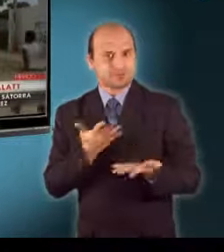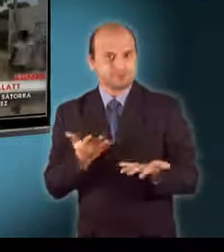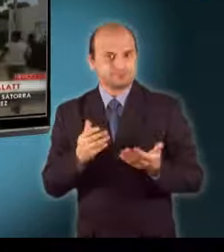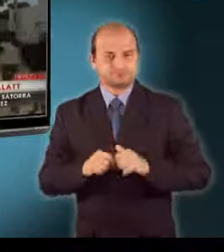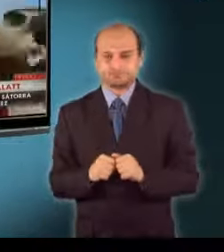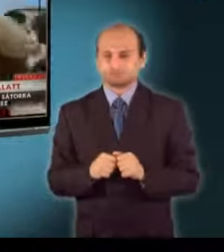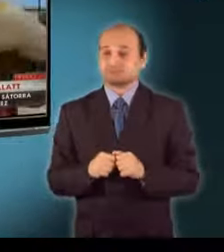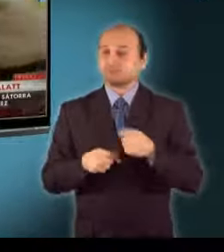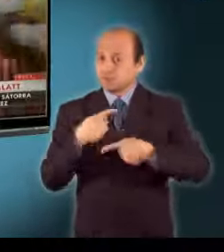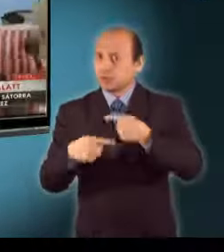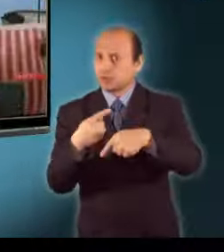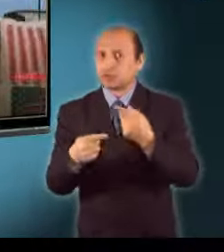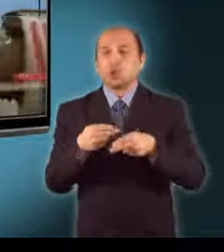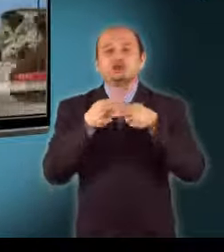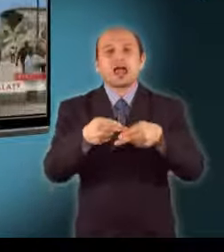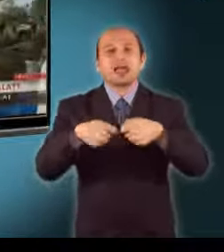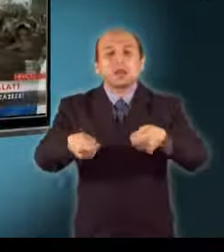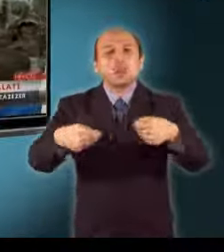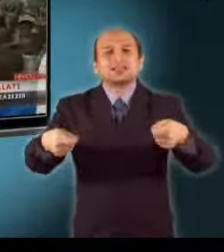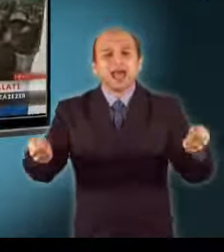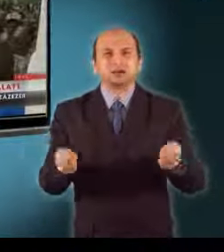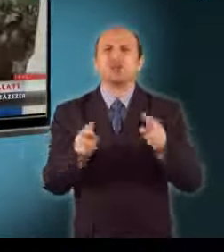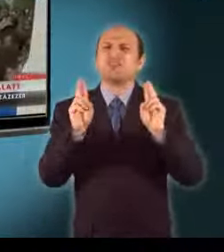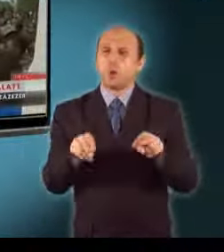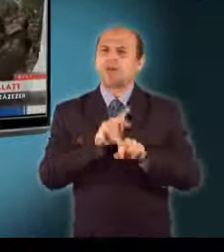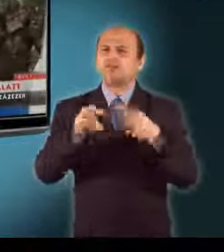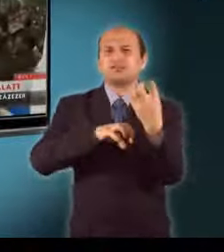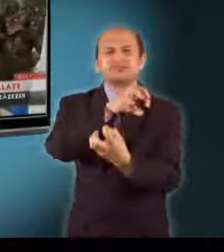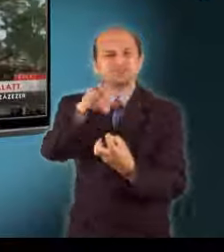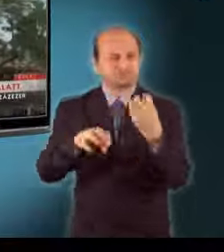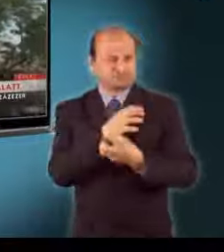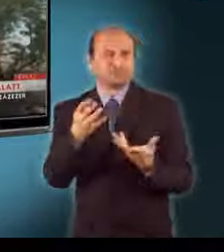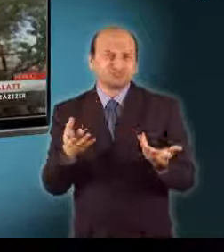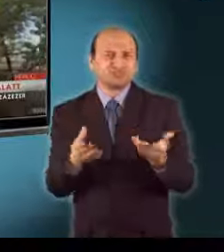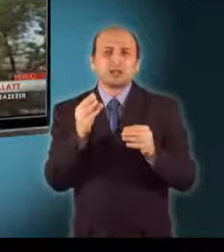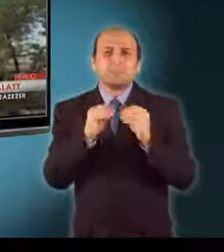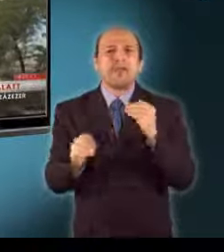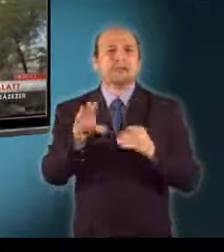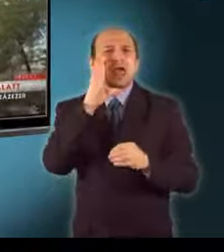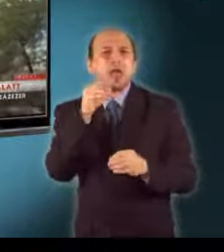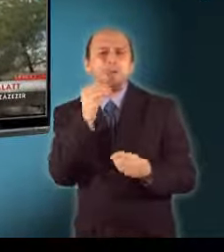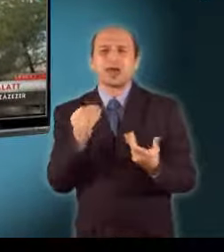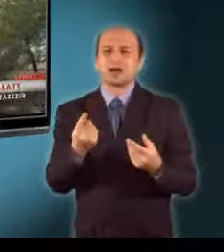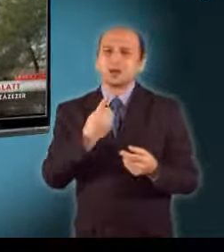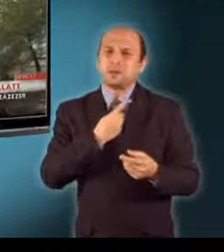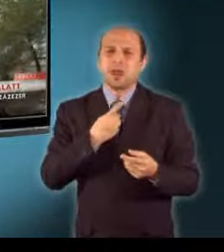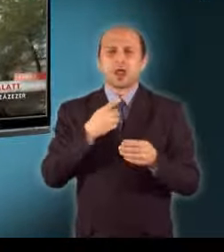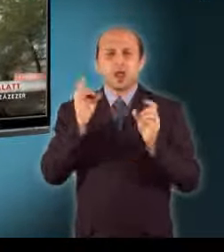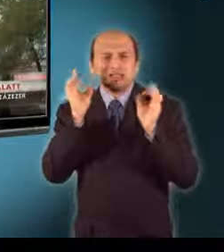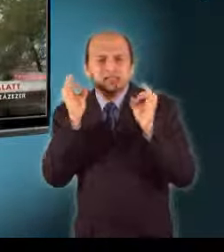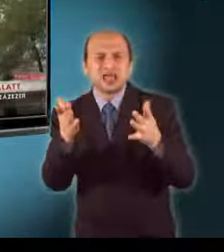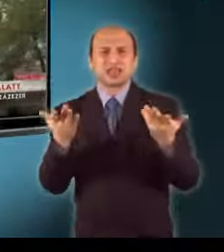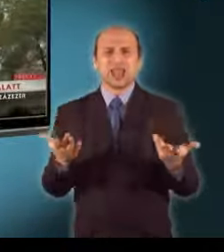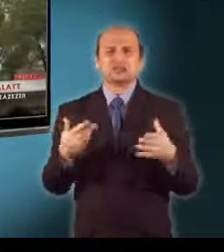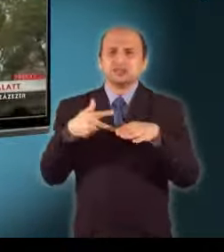Folytatódott a segélyek szétosztása is, de volt, ahol nem mindenkinek jutott étel. Nem volt egyszerű a segélyosztás, de ez